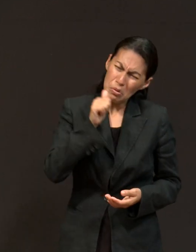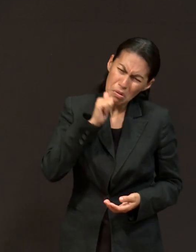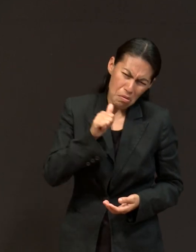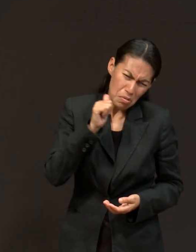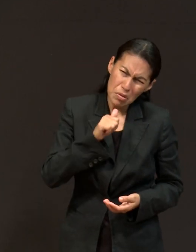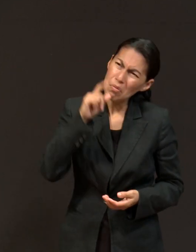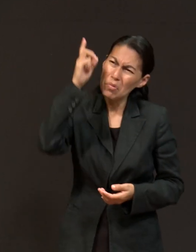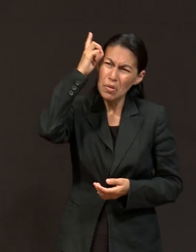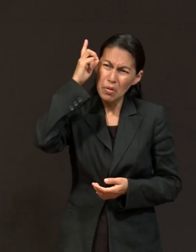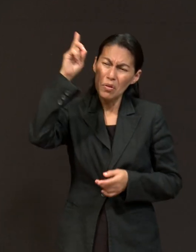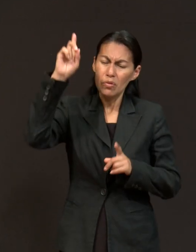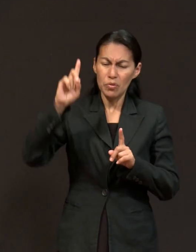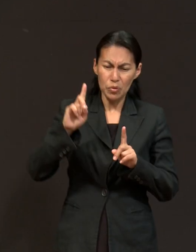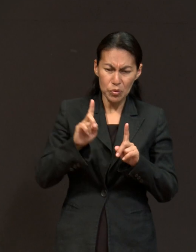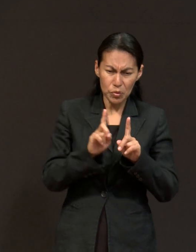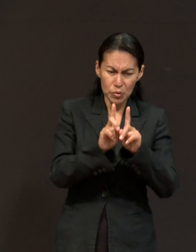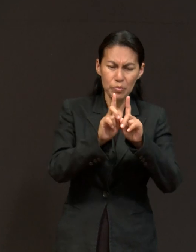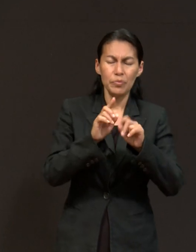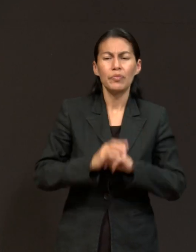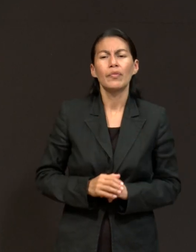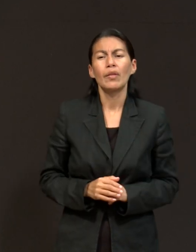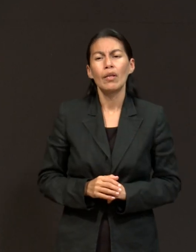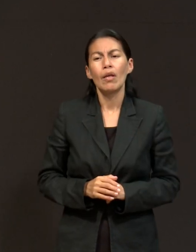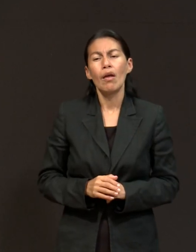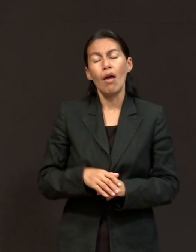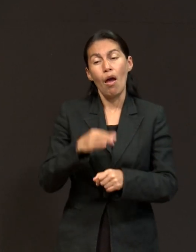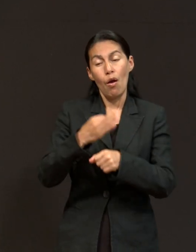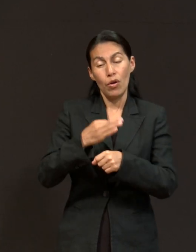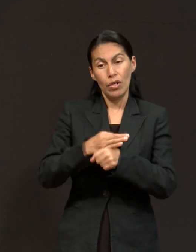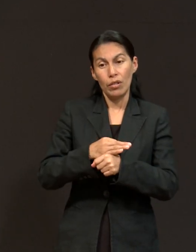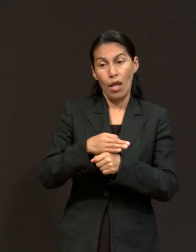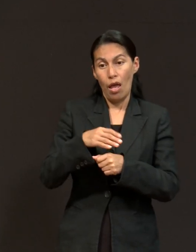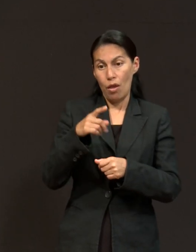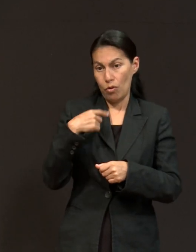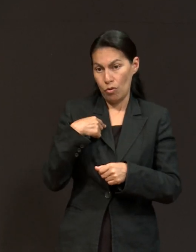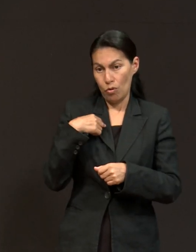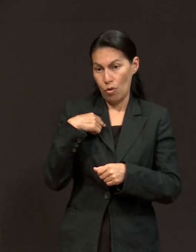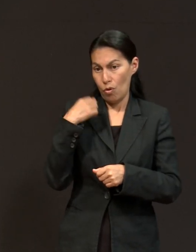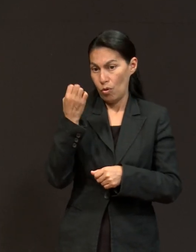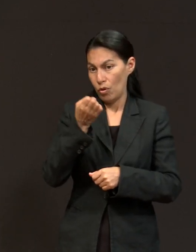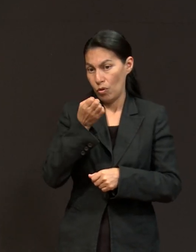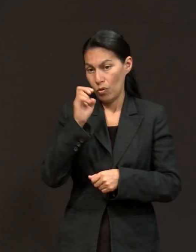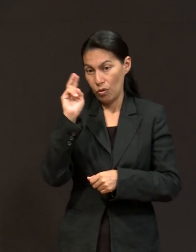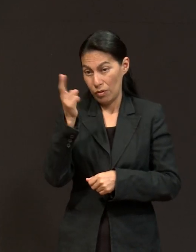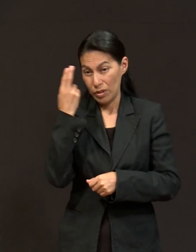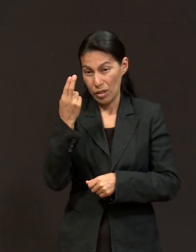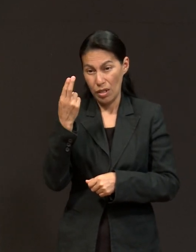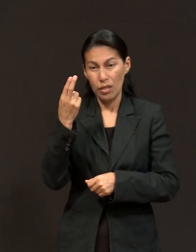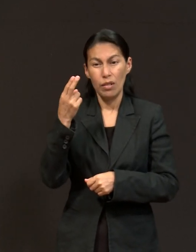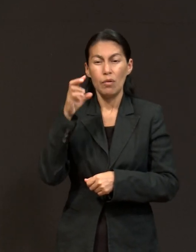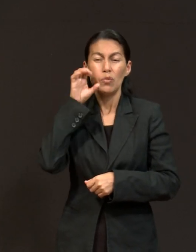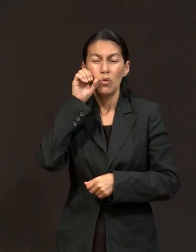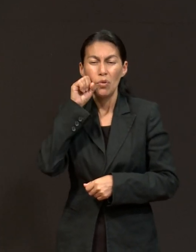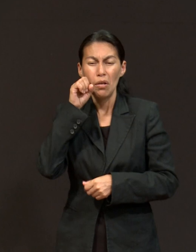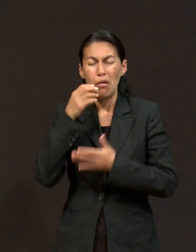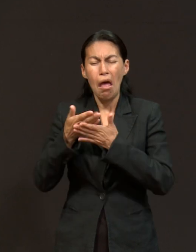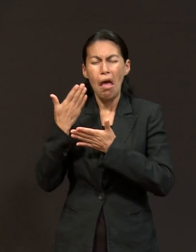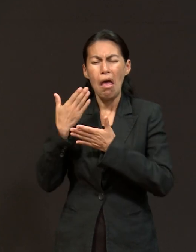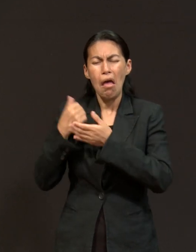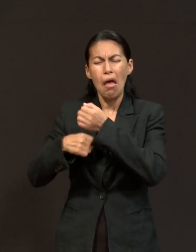presente. Entonces, ahorita soy una egresada de la Universidad de Montemorelos de apenas hace